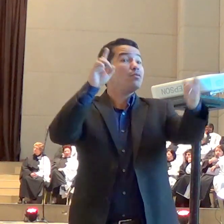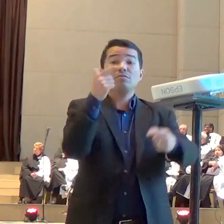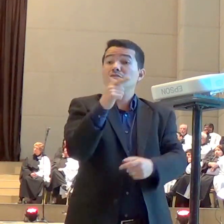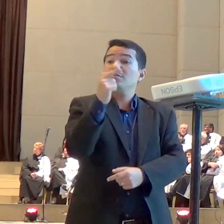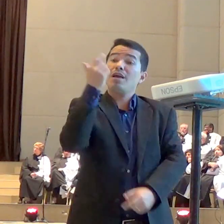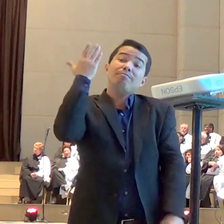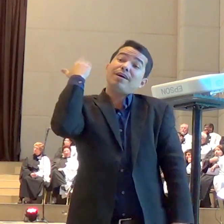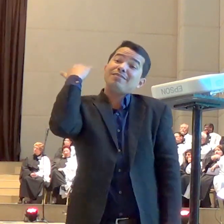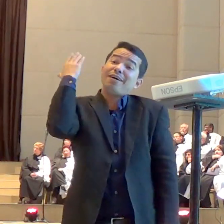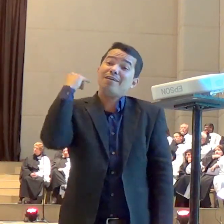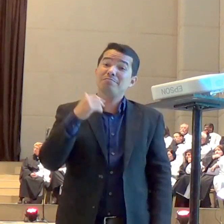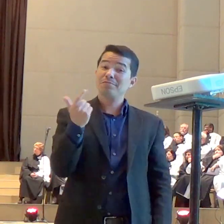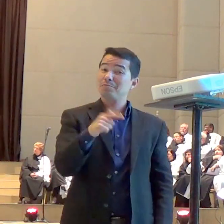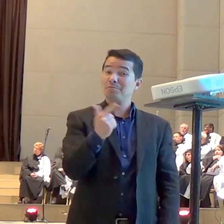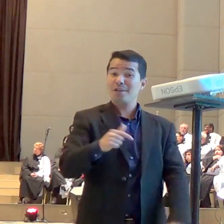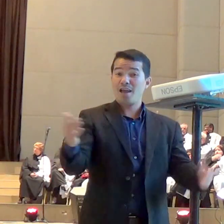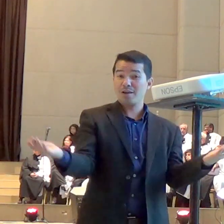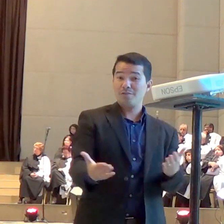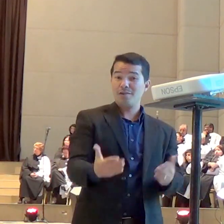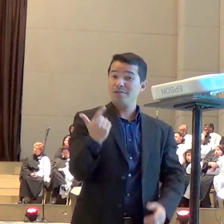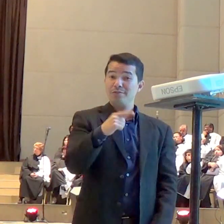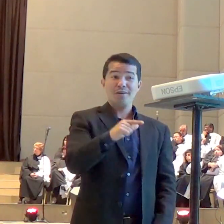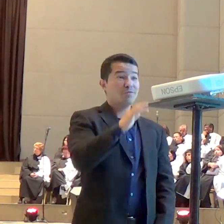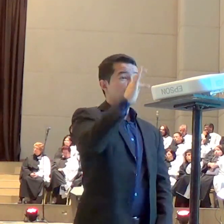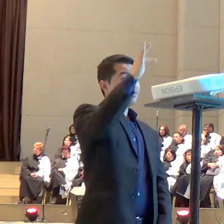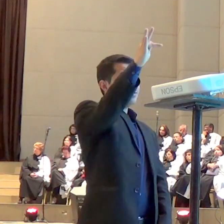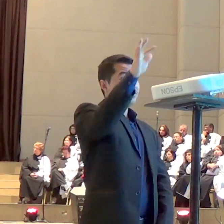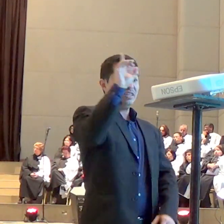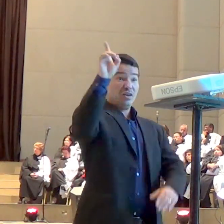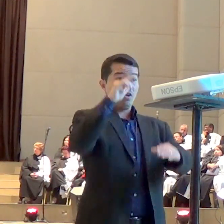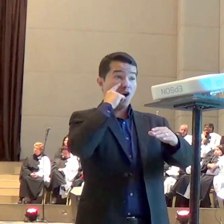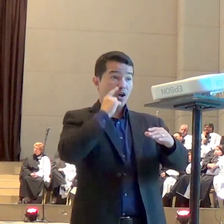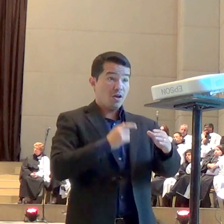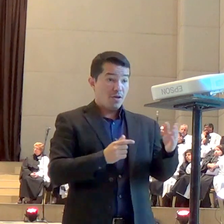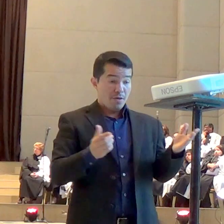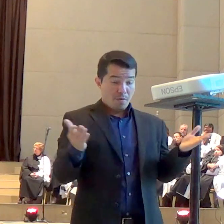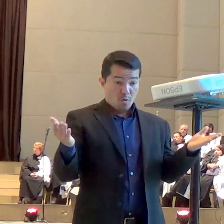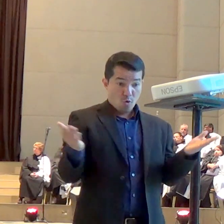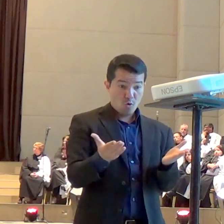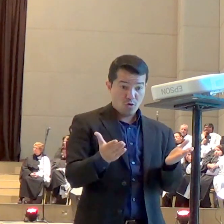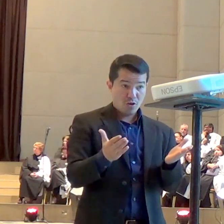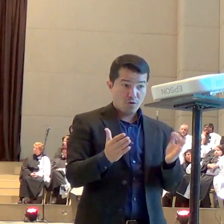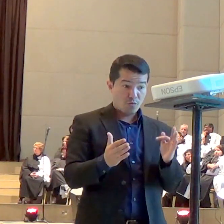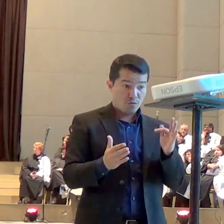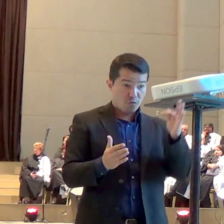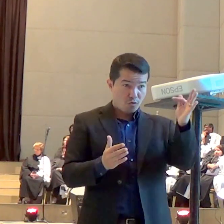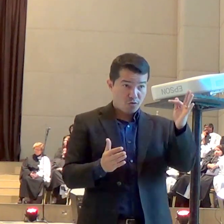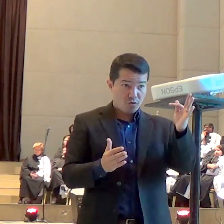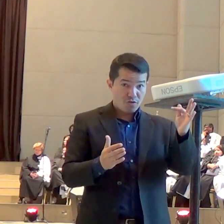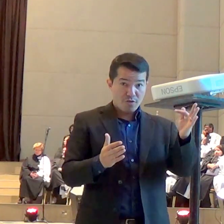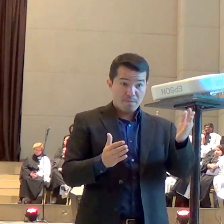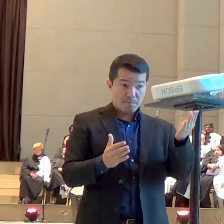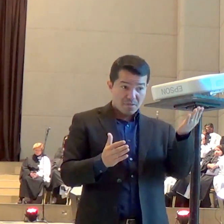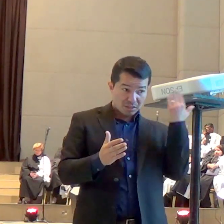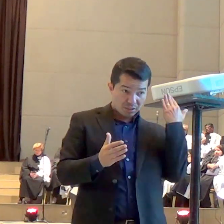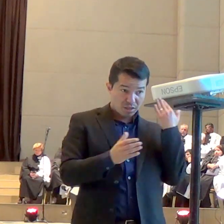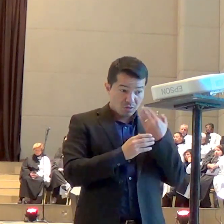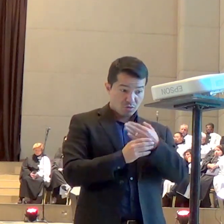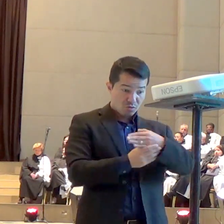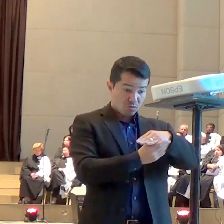faz sentido e faz pressão e aí a Bíblia diz que Deus mandou Miguel